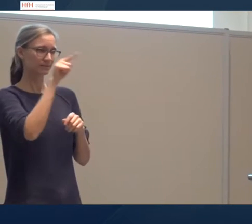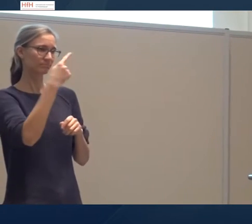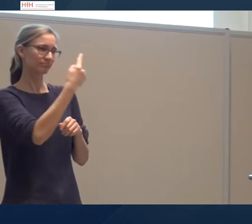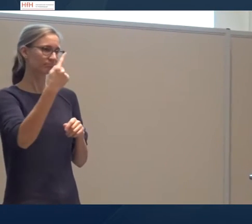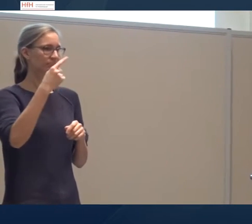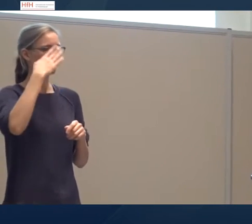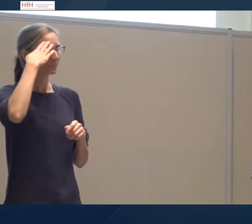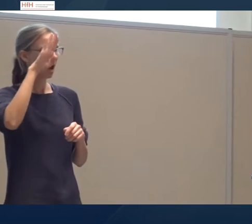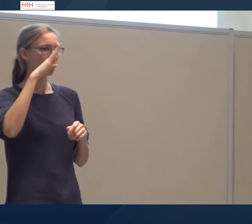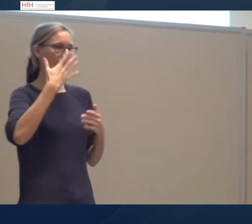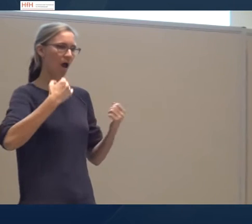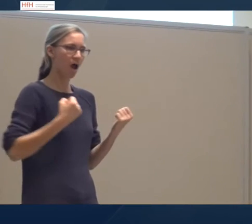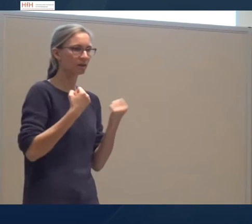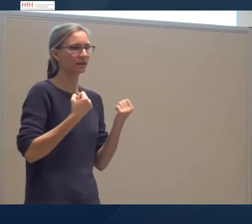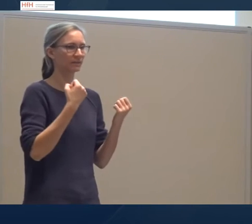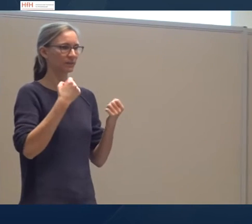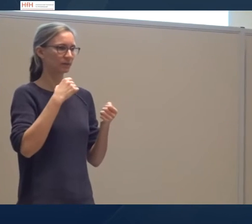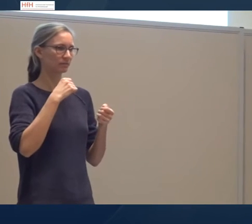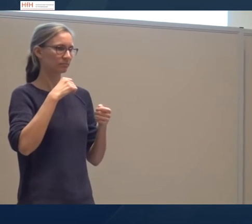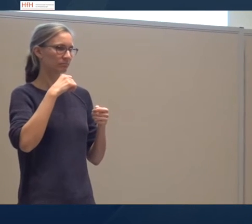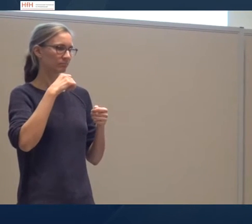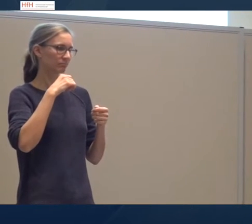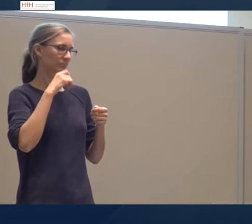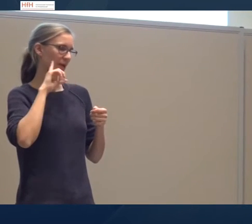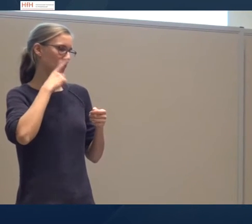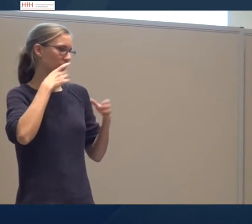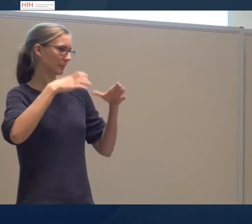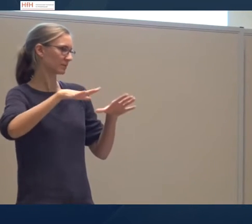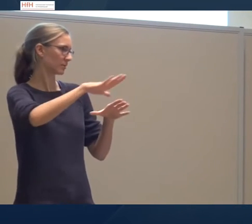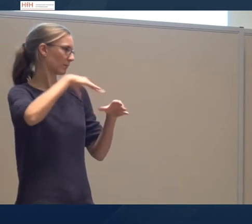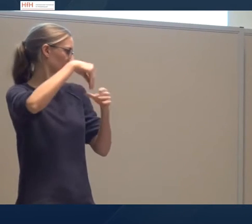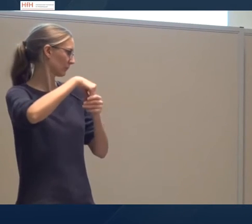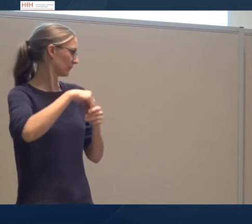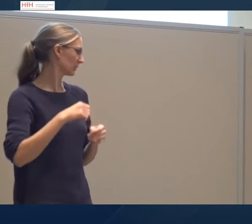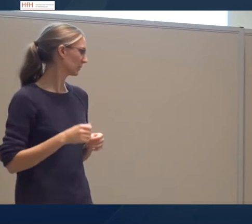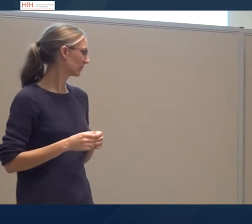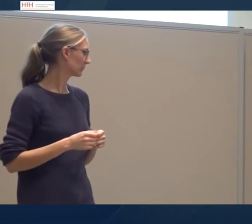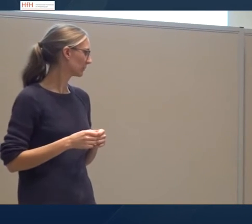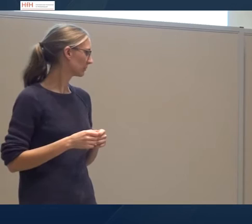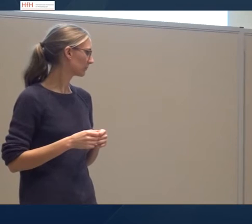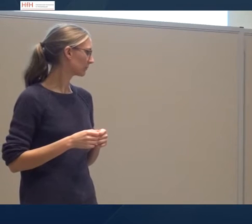bekannt sind in der Gemeinschaft, die sehr aktiv sind, die von